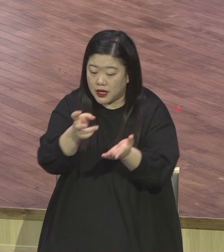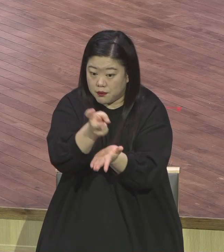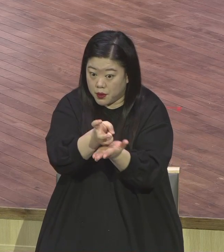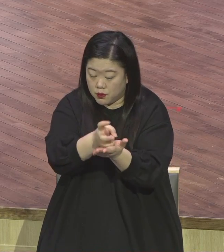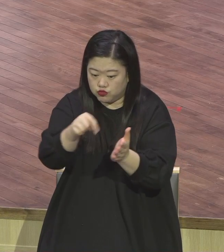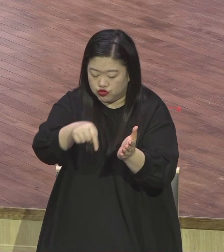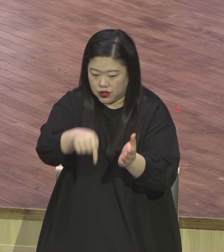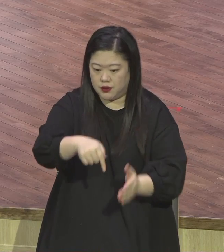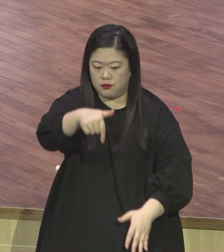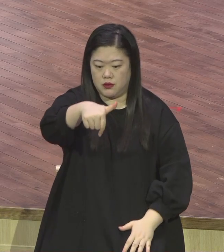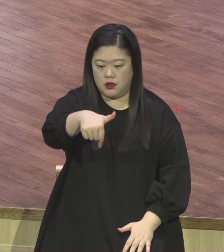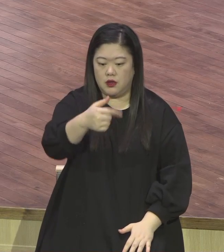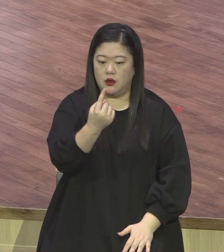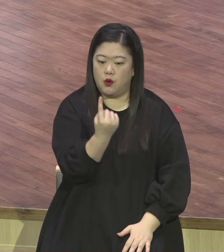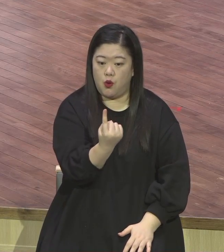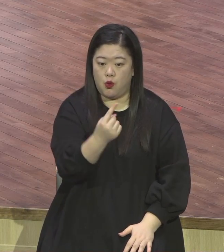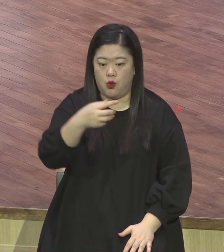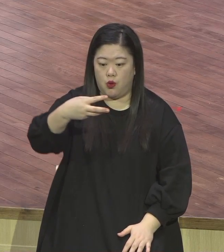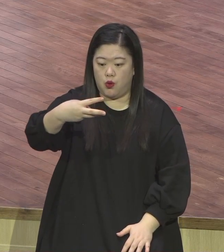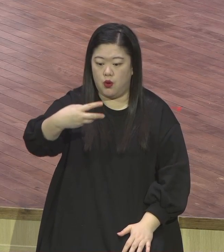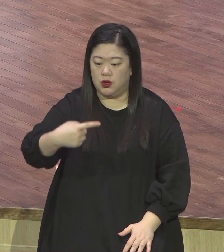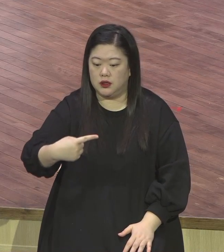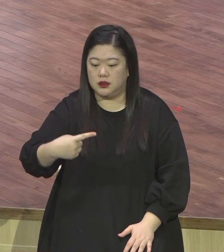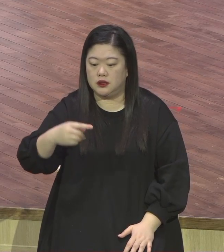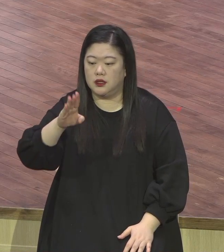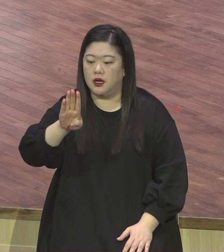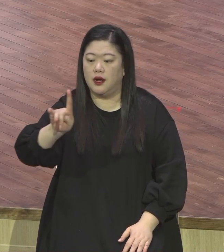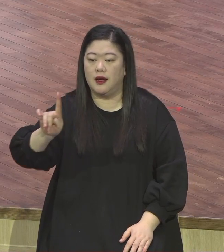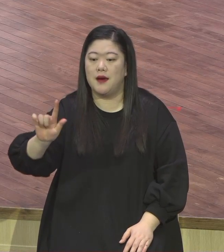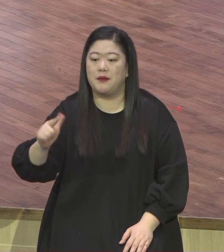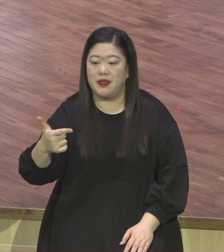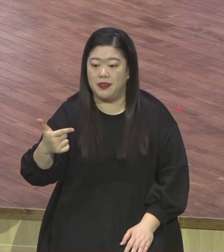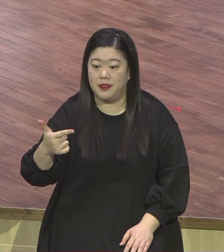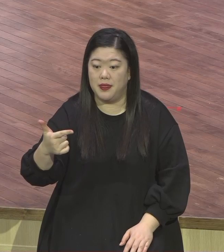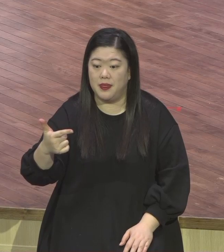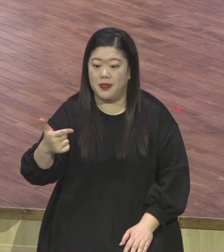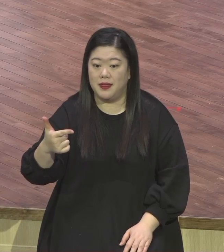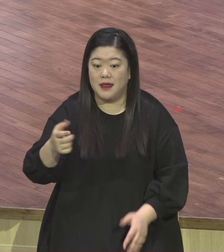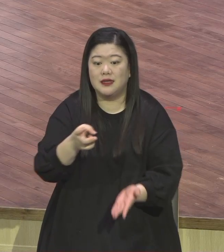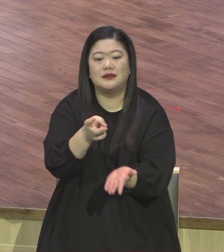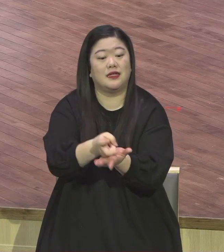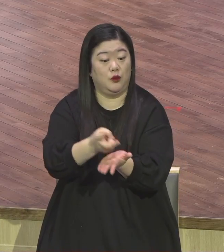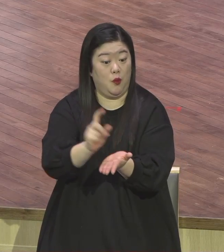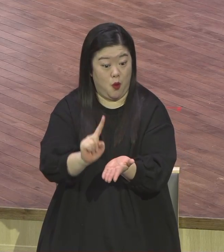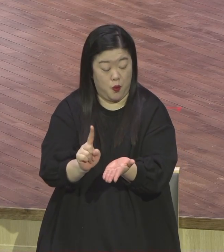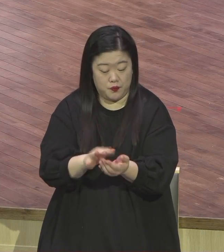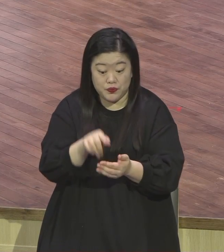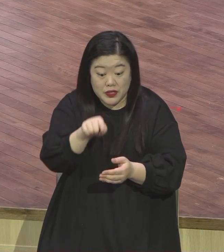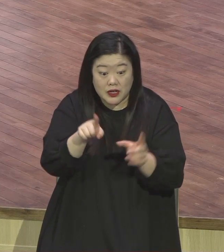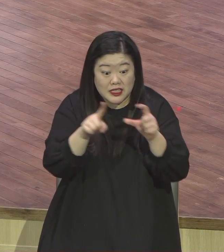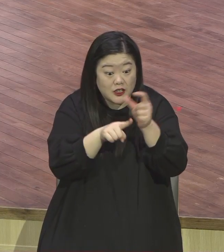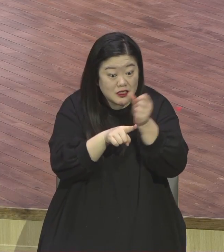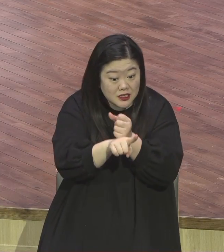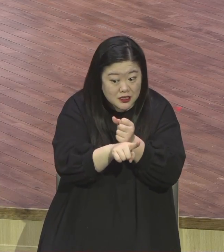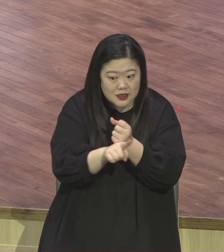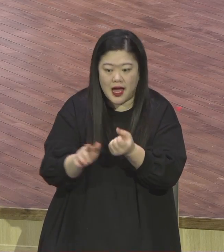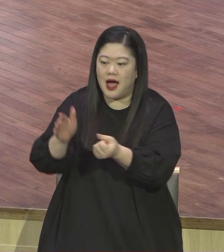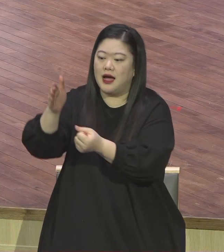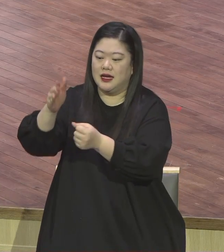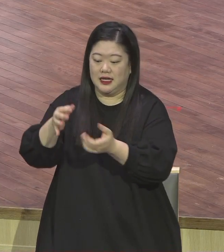고르반 제도 고르반이라는 말은 하나님께 드러진 예물 이란 뜻이에요 고르반 하면 하나님께